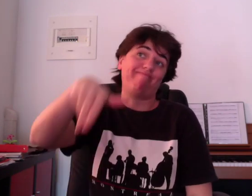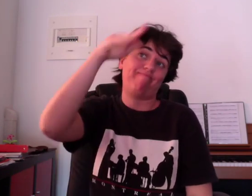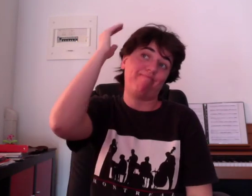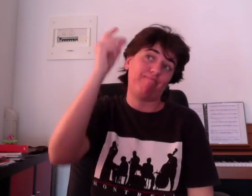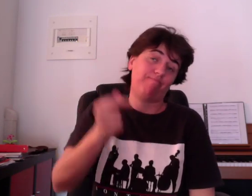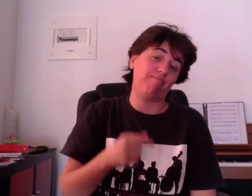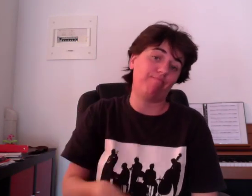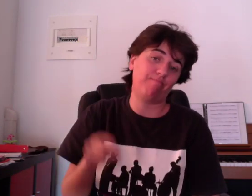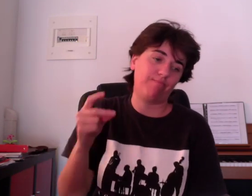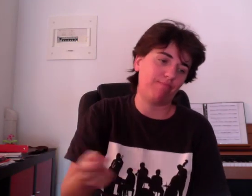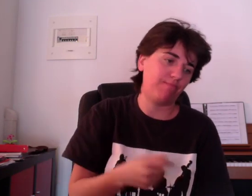serait